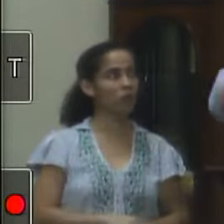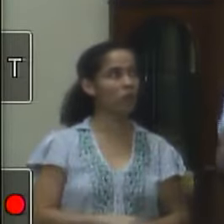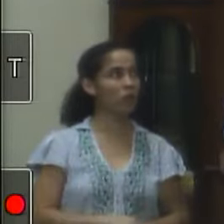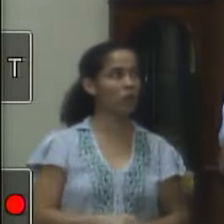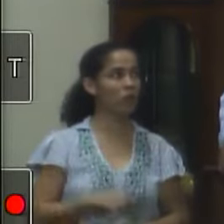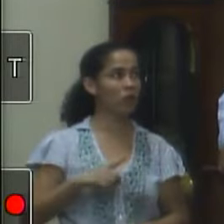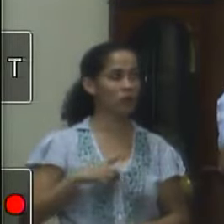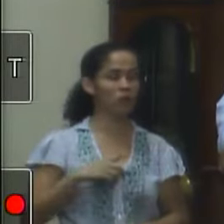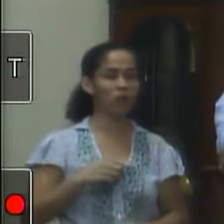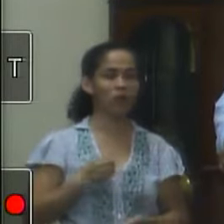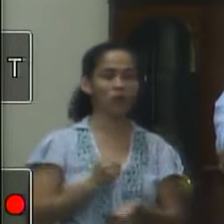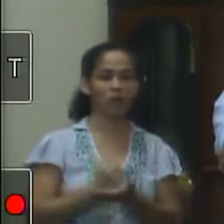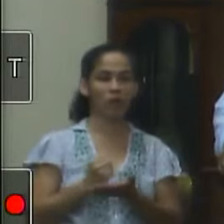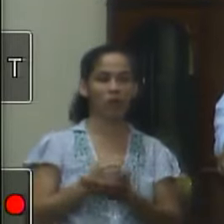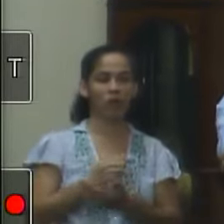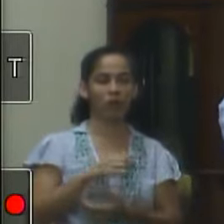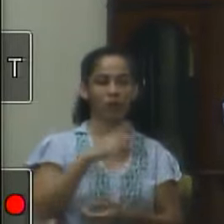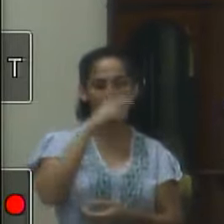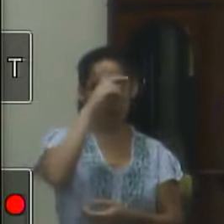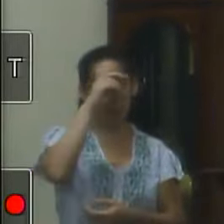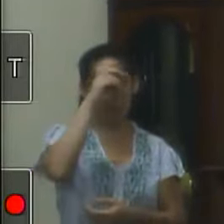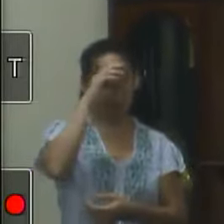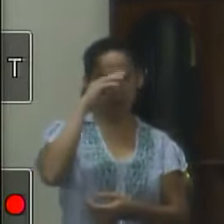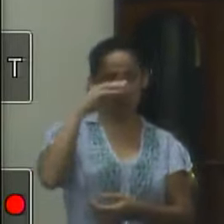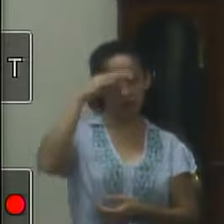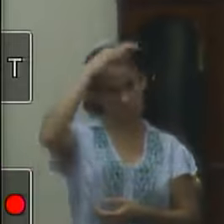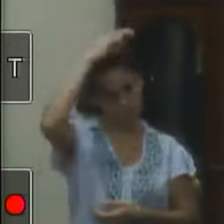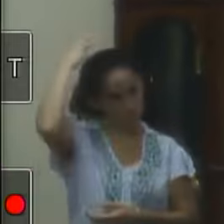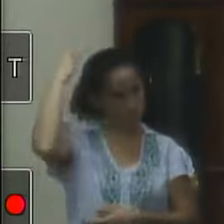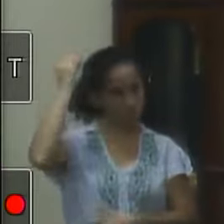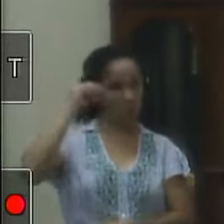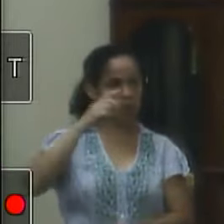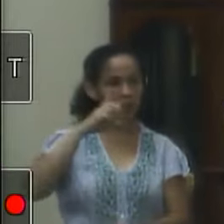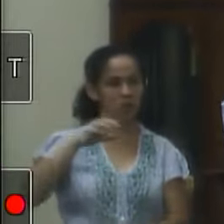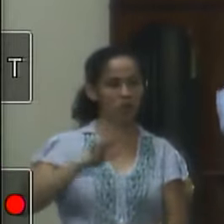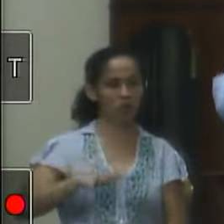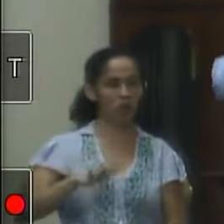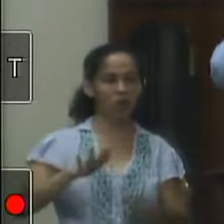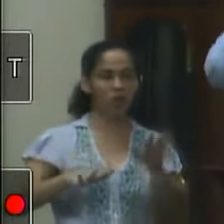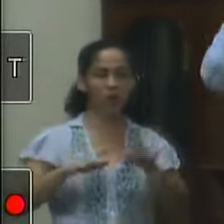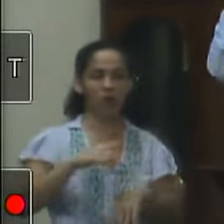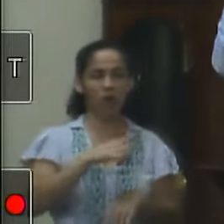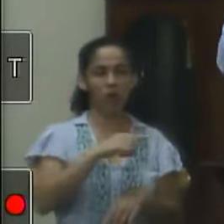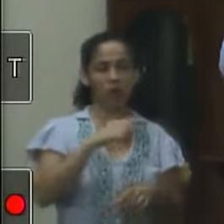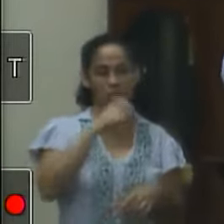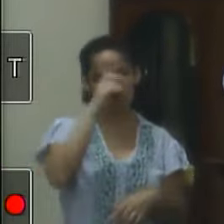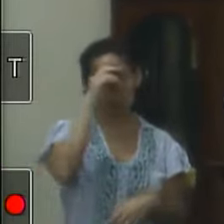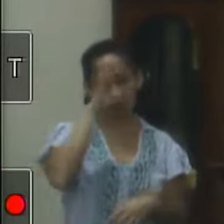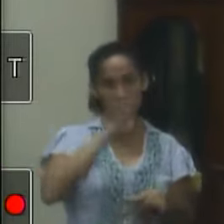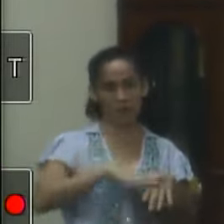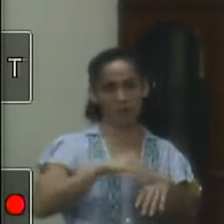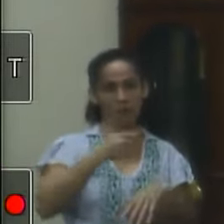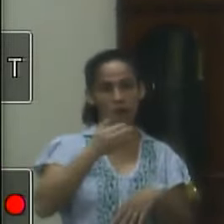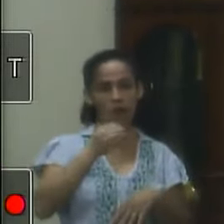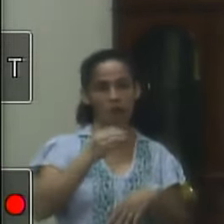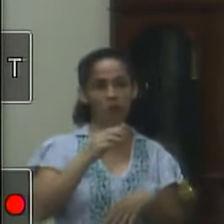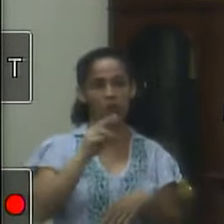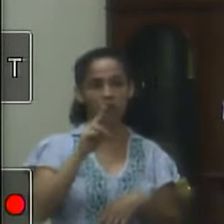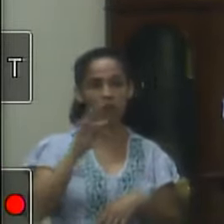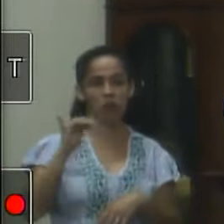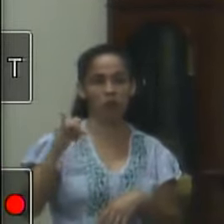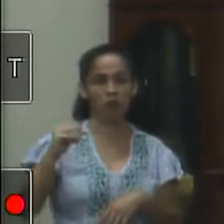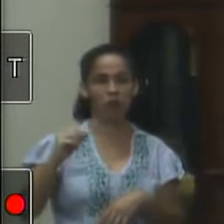credenciar no Hospital de Santo Isabel e alguns leitos aqui em Valença e mais 10 leitos de UTI